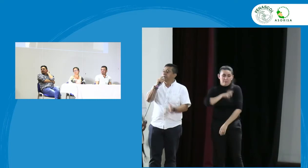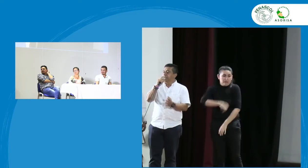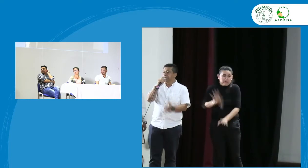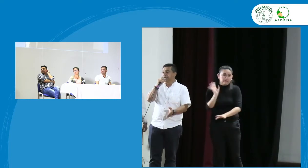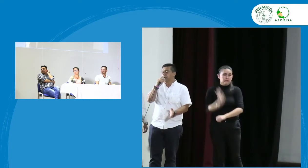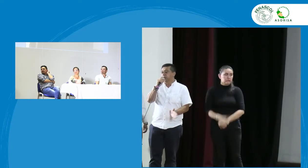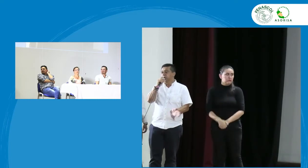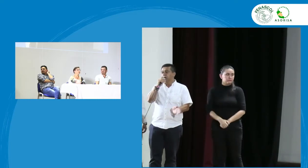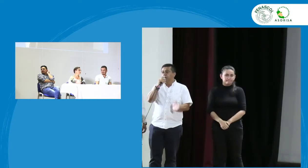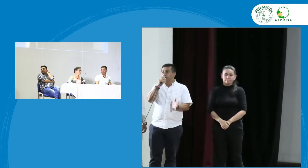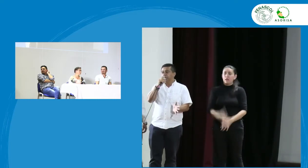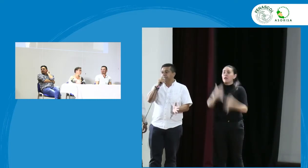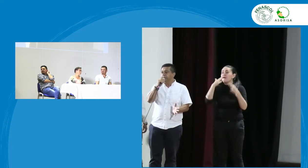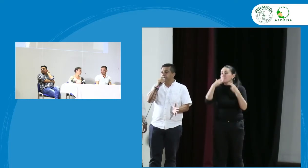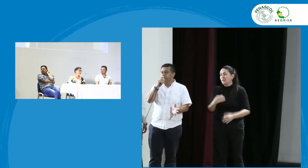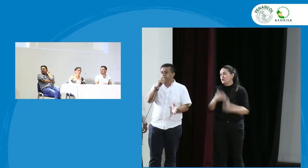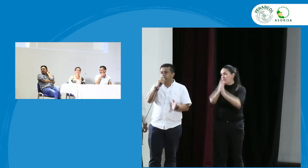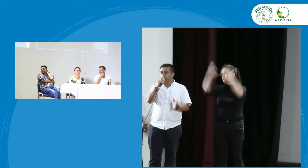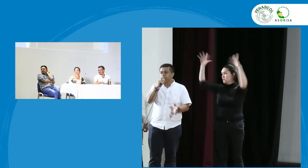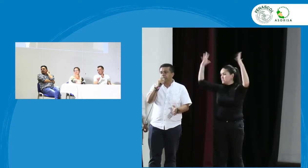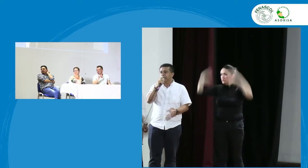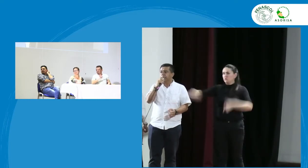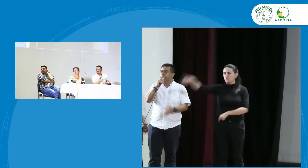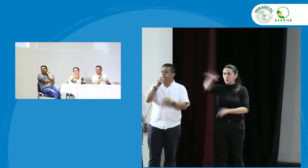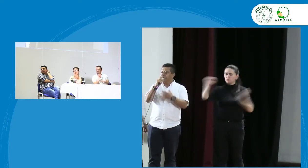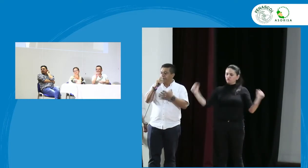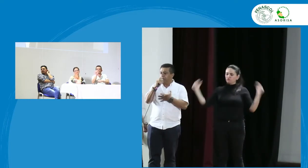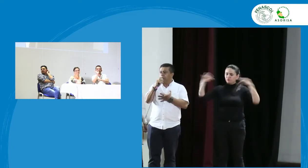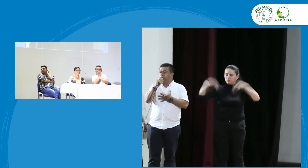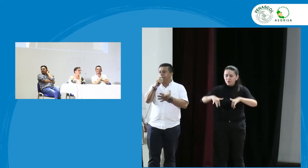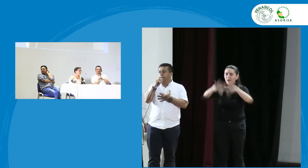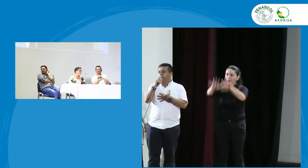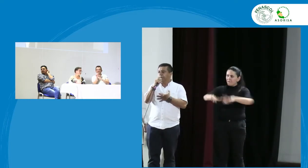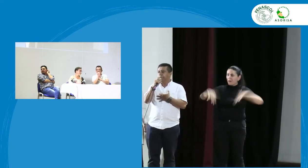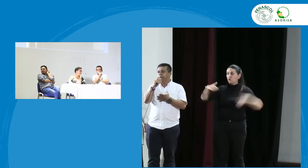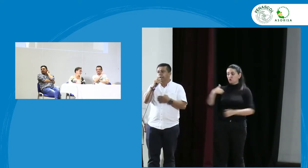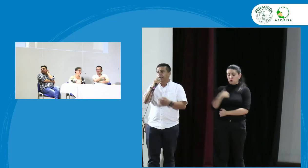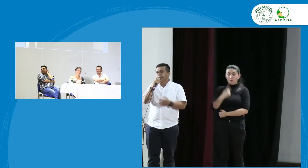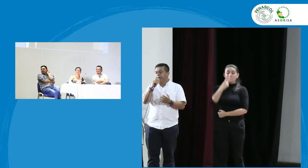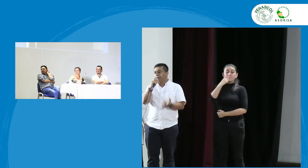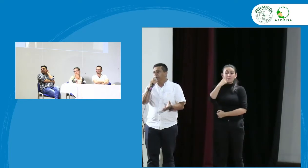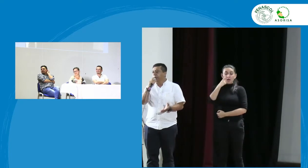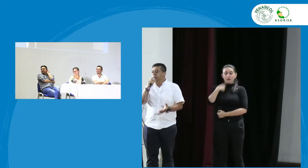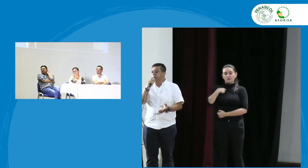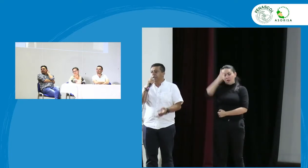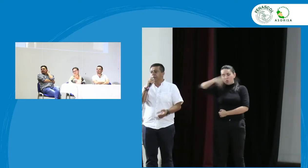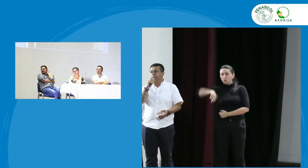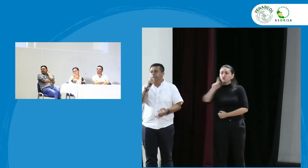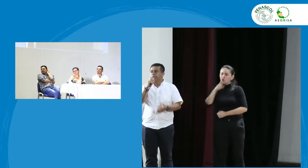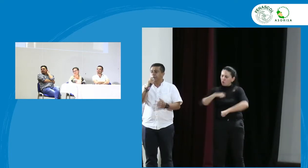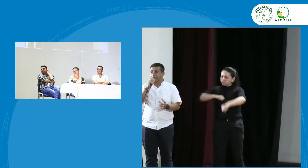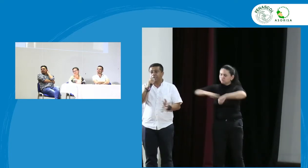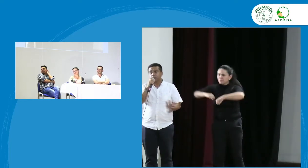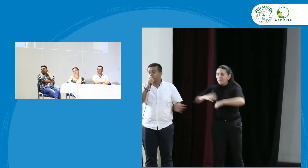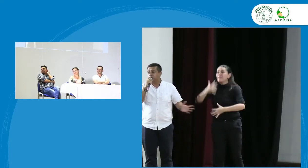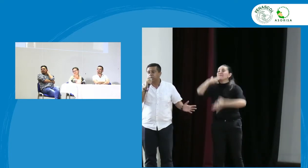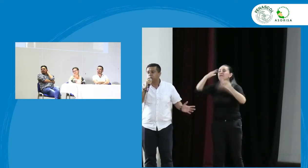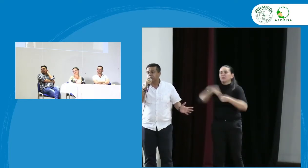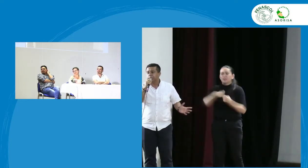felicitarlos por este evento tan importante y a mi como padre y familia dame la oportunidad realmente de expresar son muchas cosas